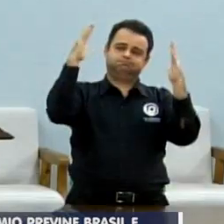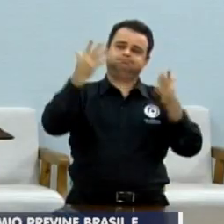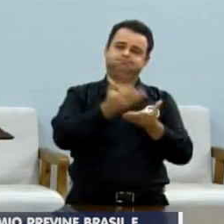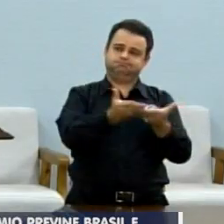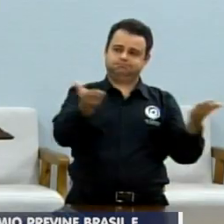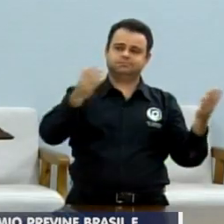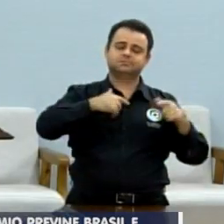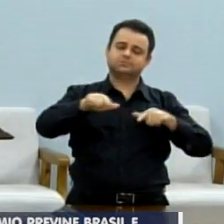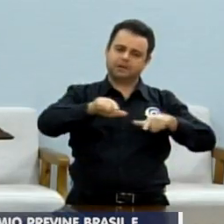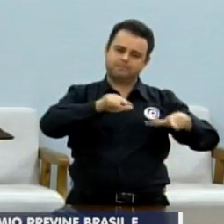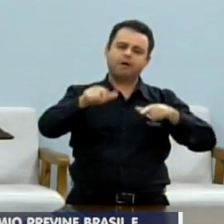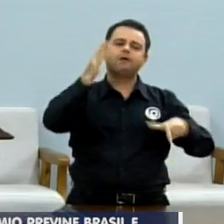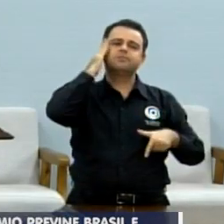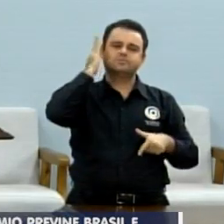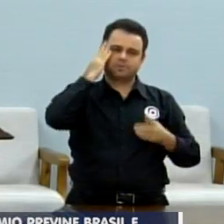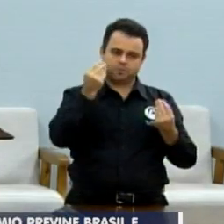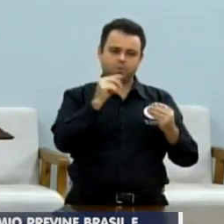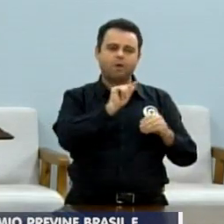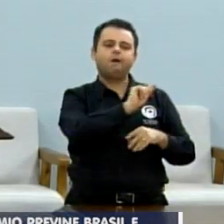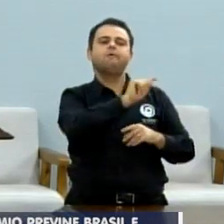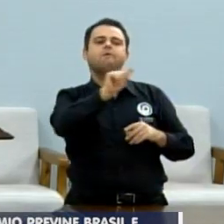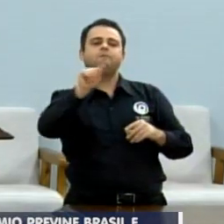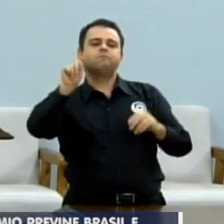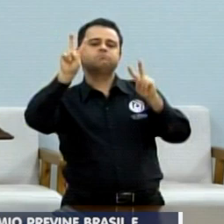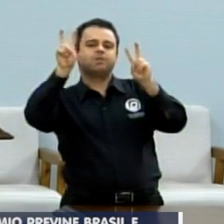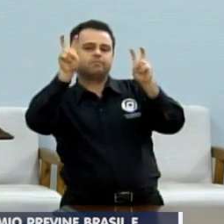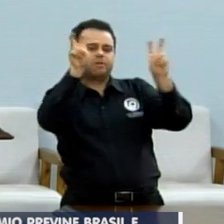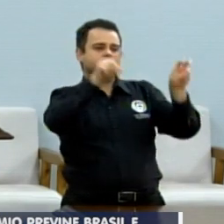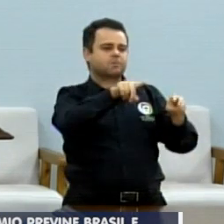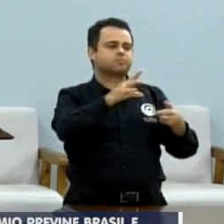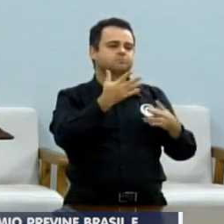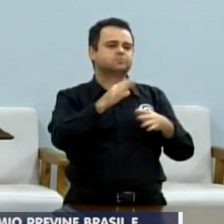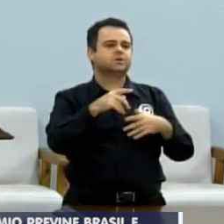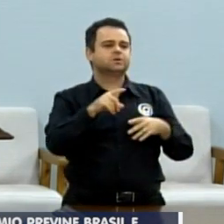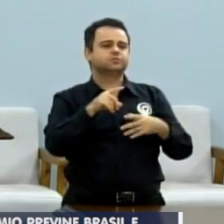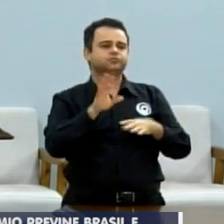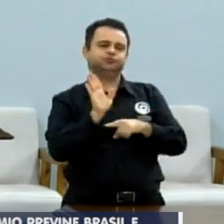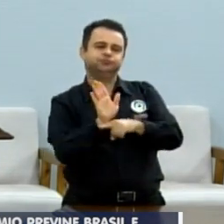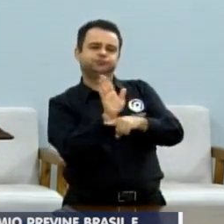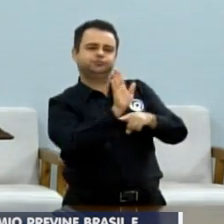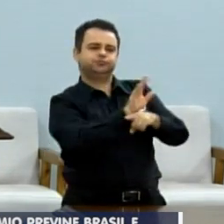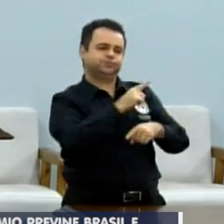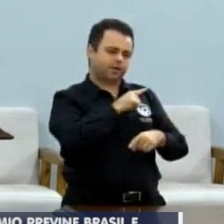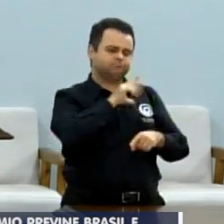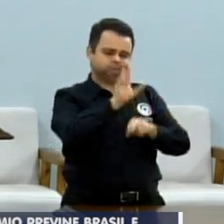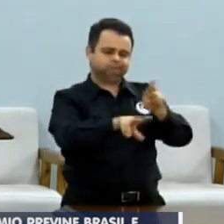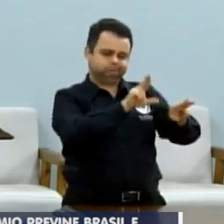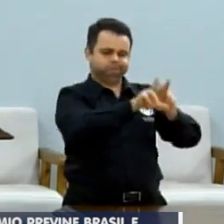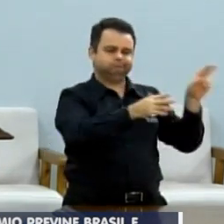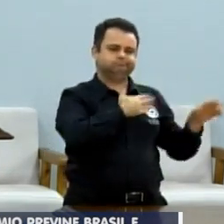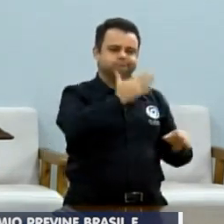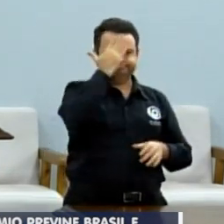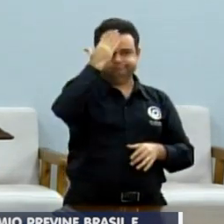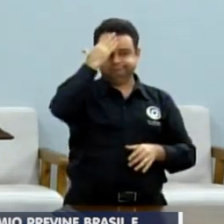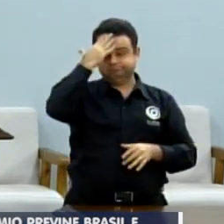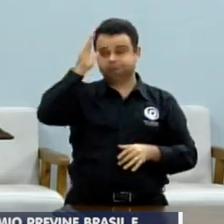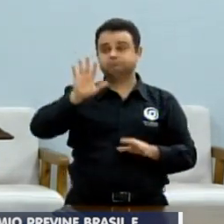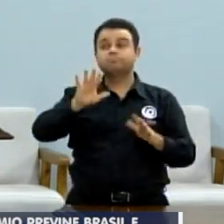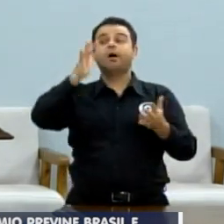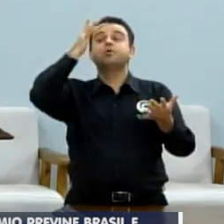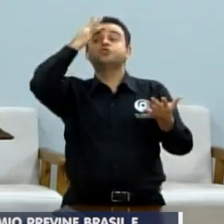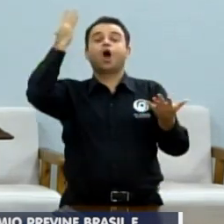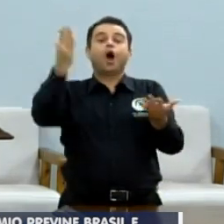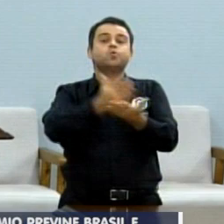o tanto que vocês trabalham. Cada um aqui tem o seu lado de defender. Fica aqui meus parabéns, sim. Fazer o bem incomoda alguns.